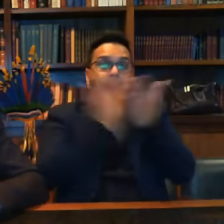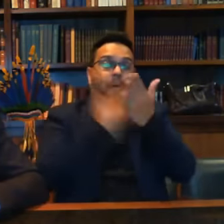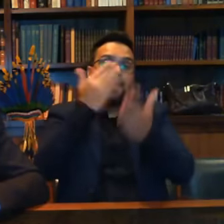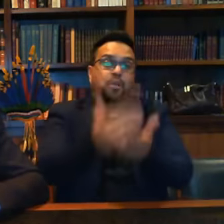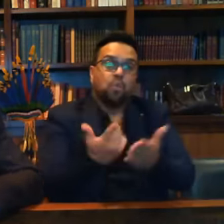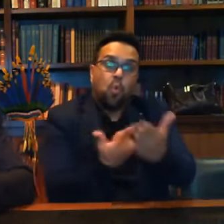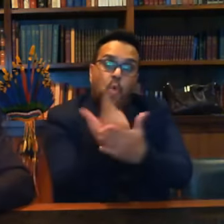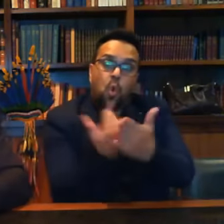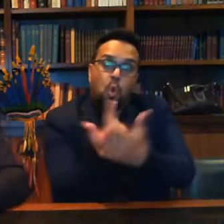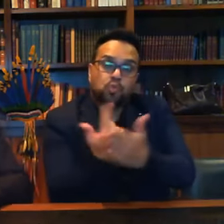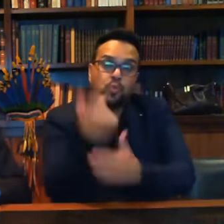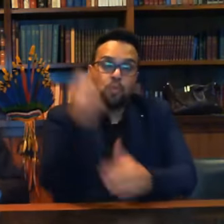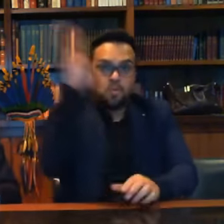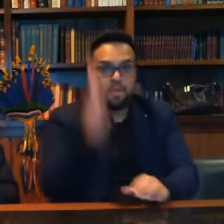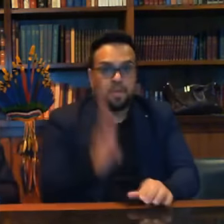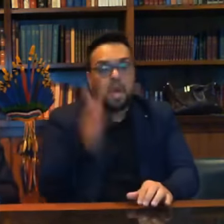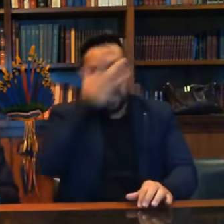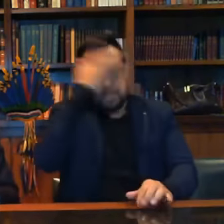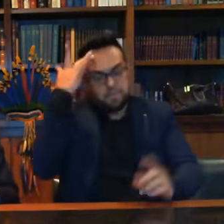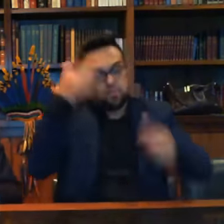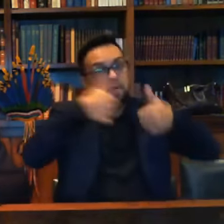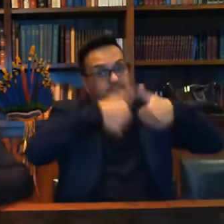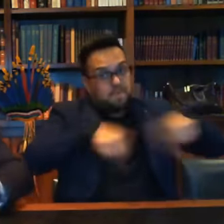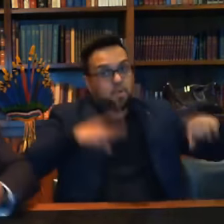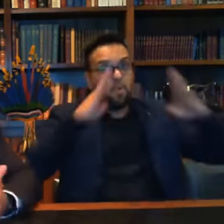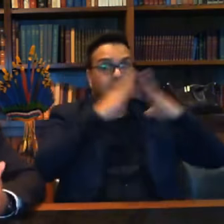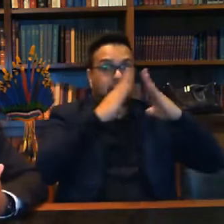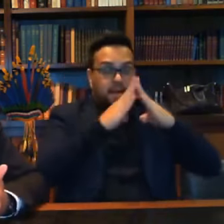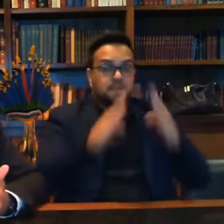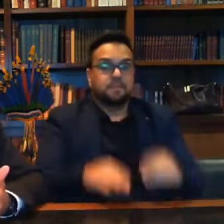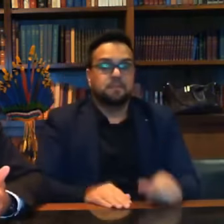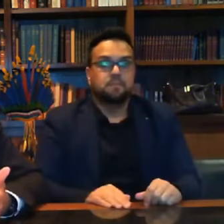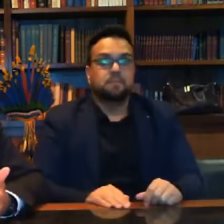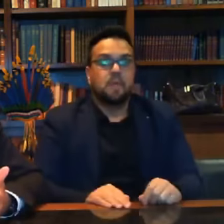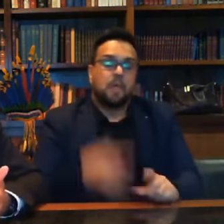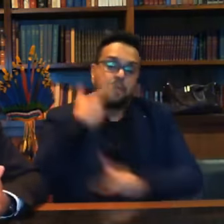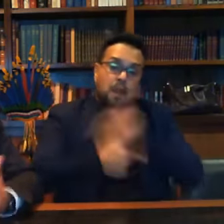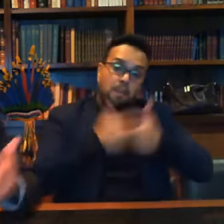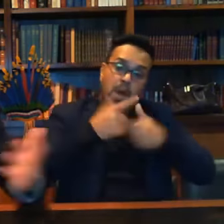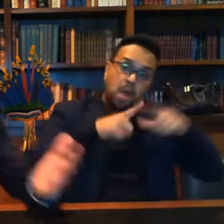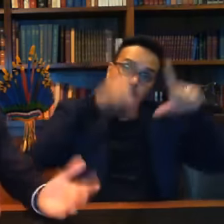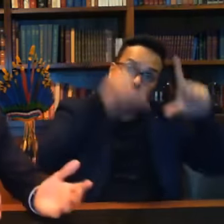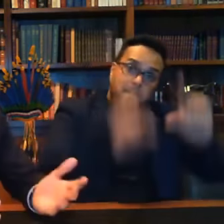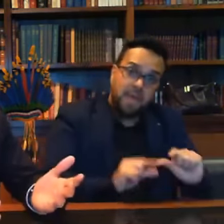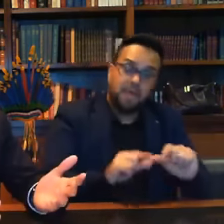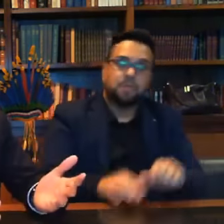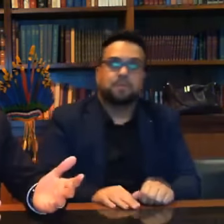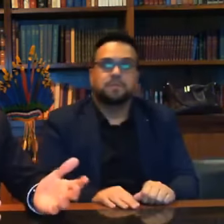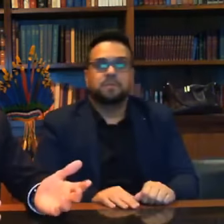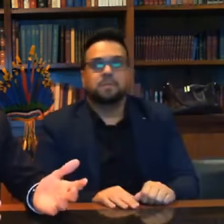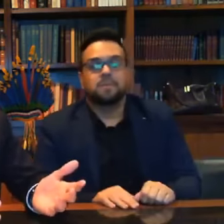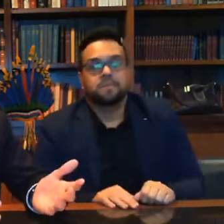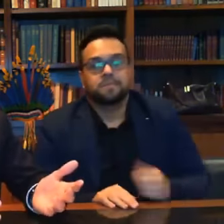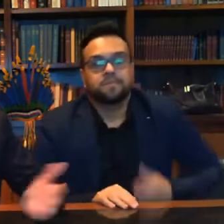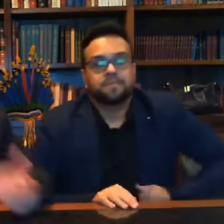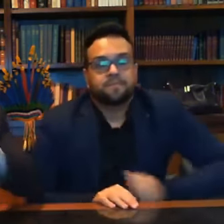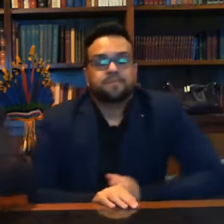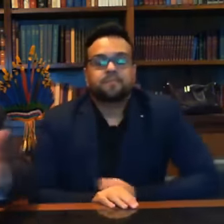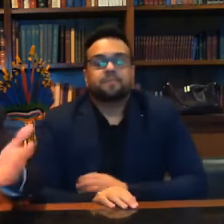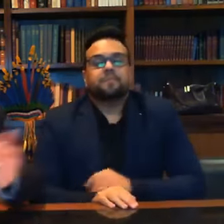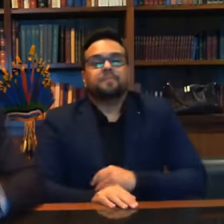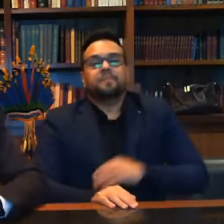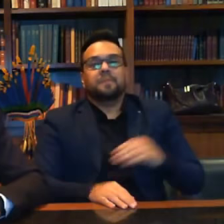Aumentou o consumo. Muita gente ficou em casa, passou a produzir menos, menos oferta de mercadoria,